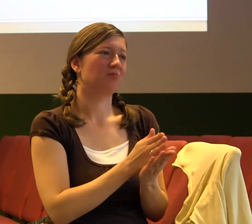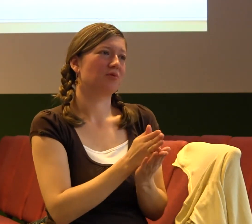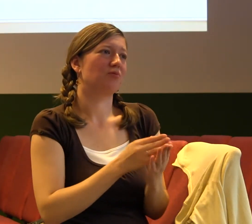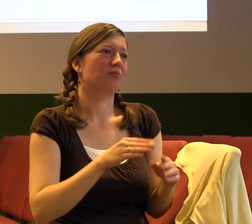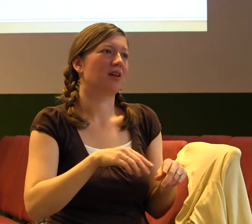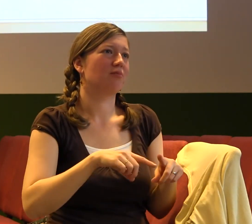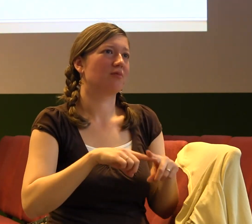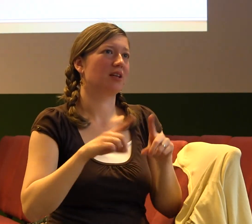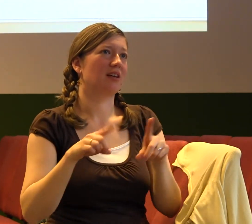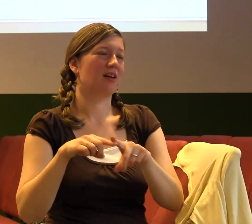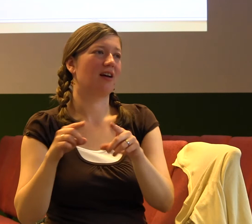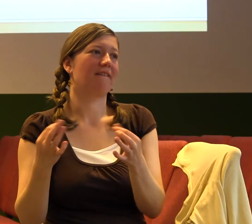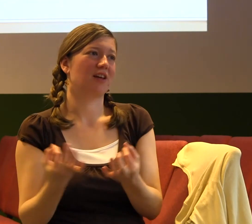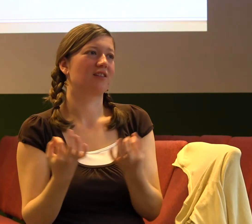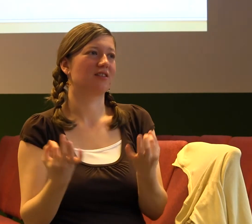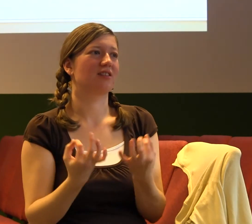Titulky vytvořil JohnyX.